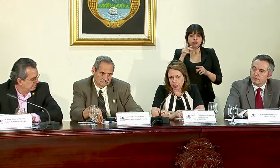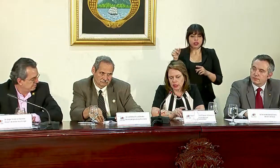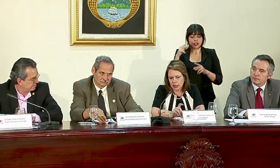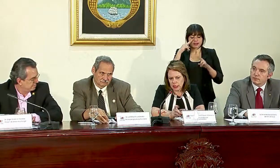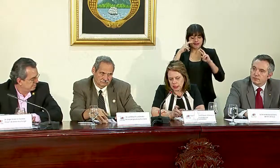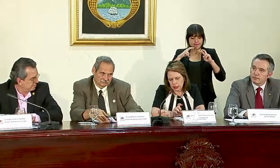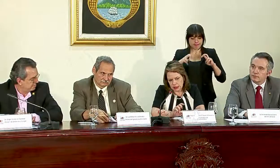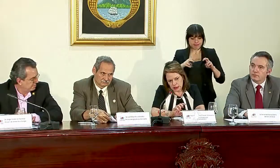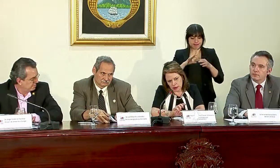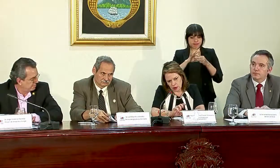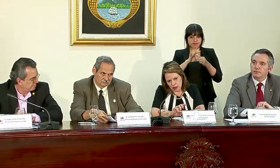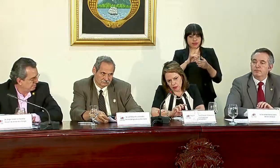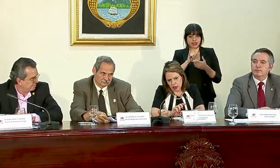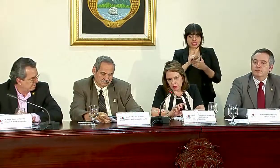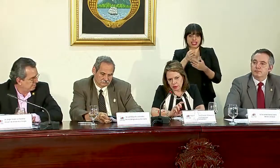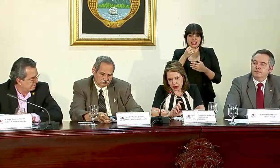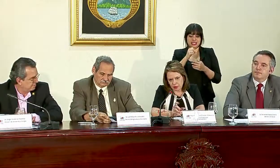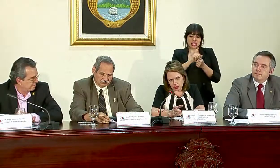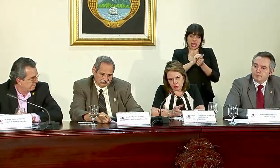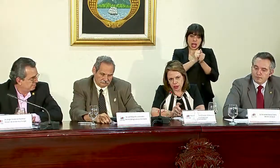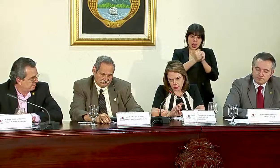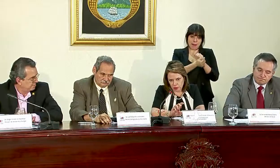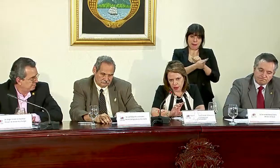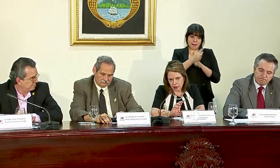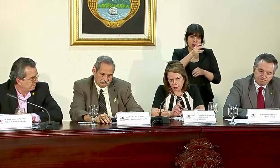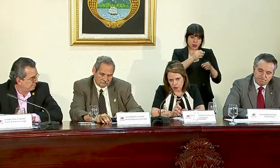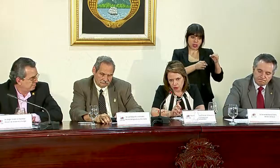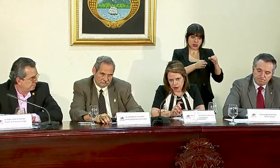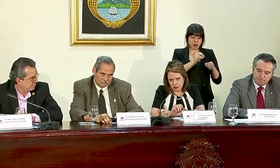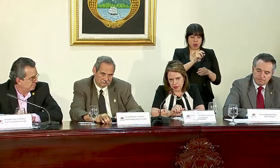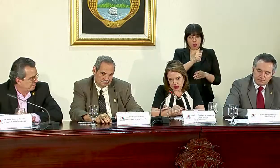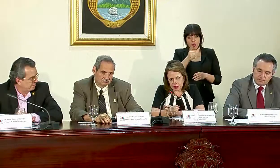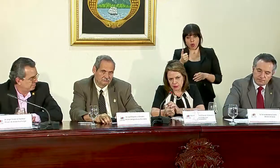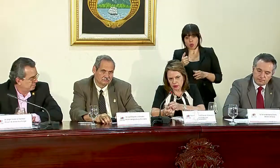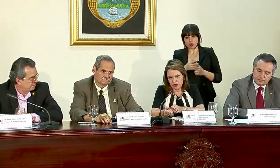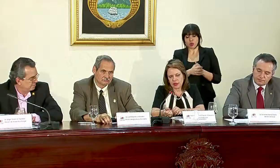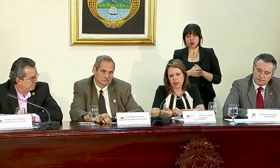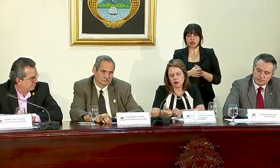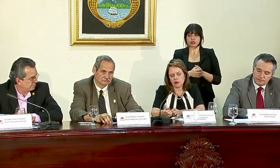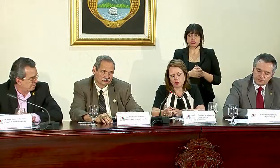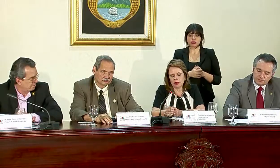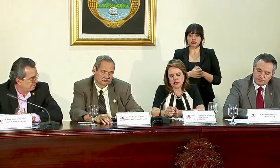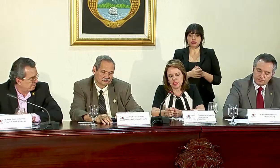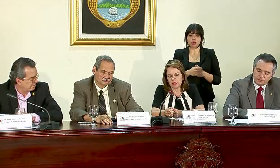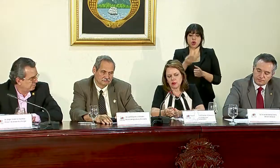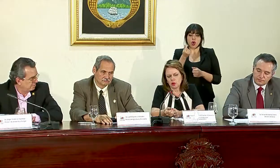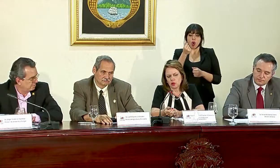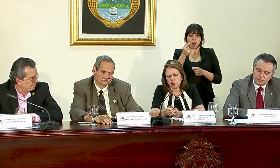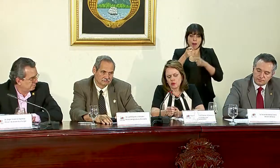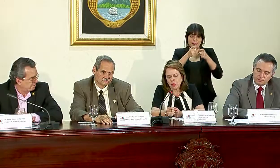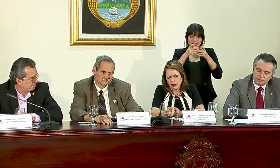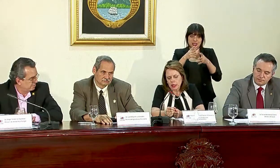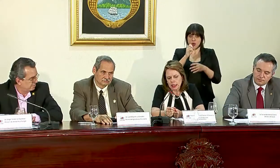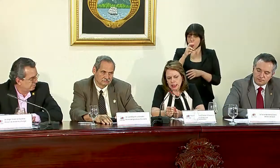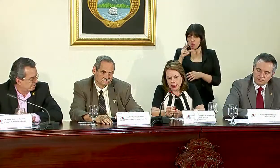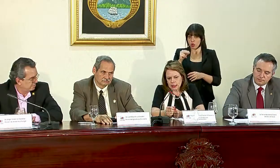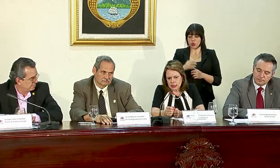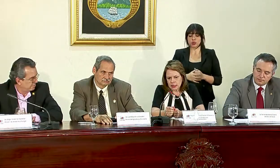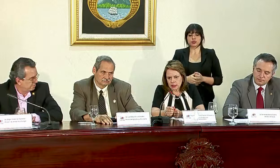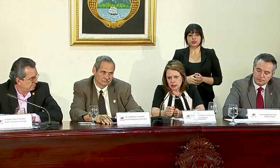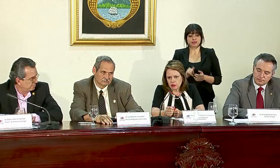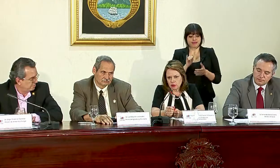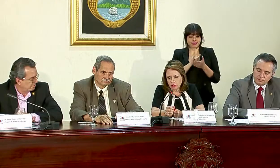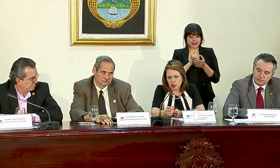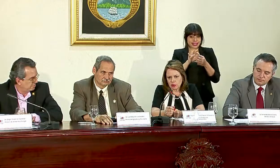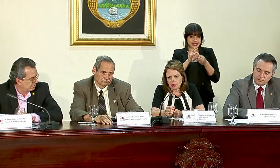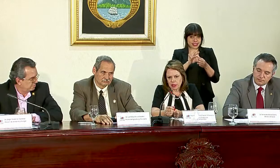hecho sobre si lo cambian para un tribunal o para otro, lo que sería el cobro administrativo o no. En